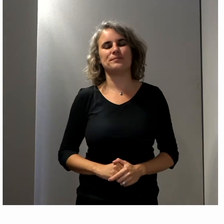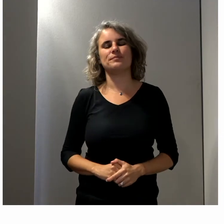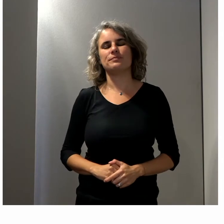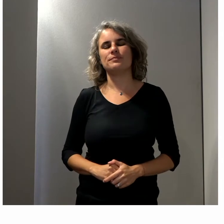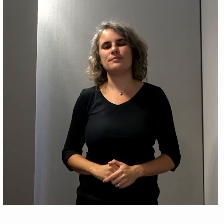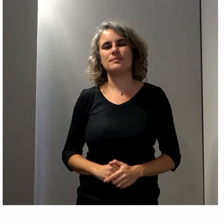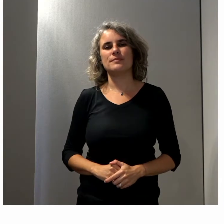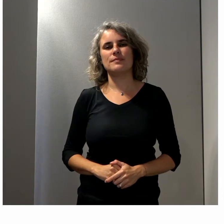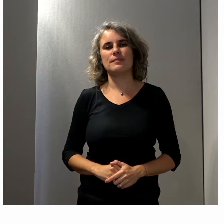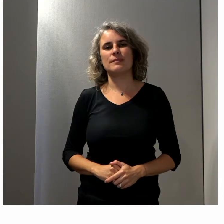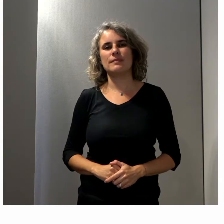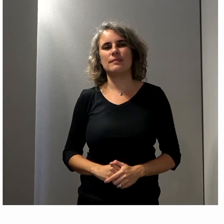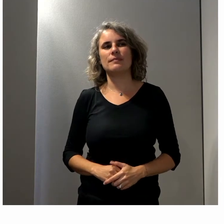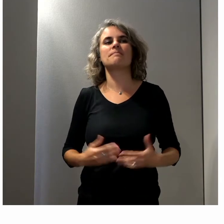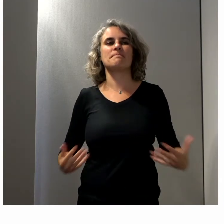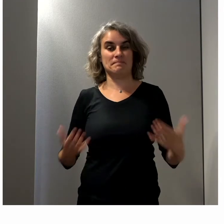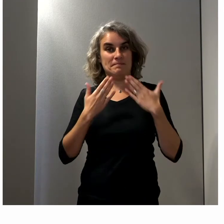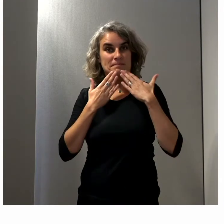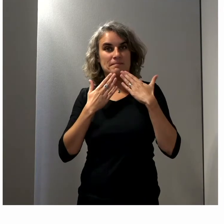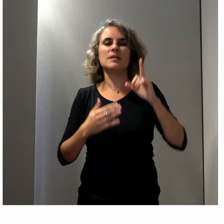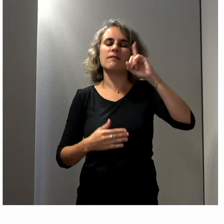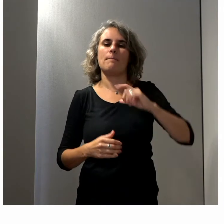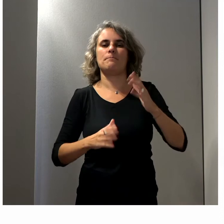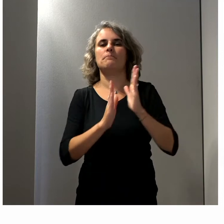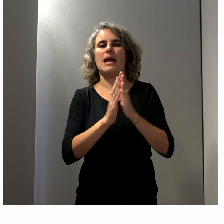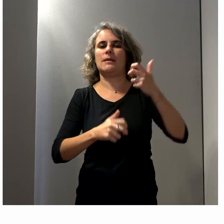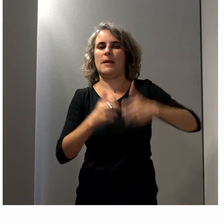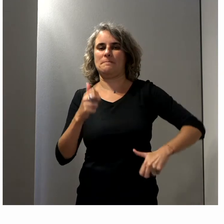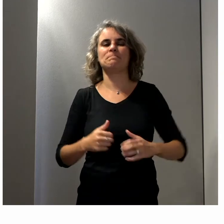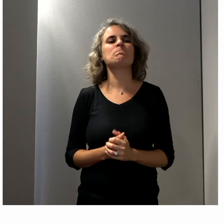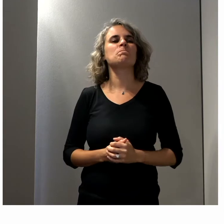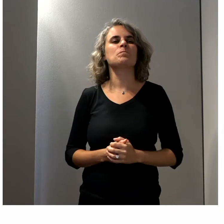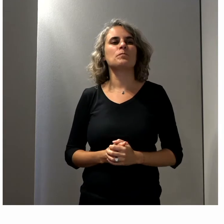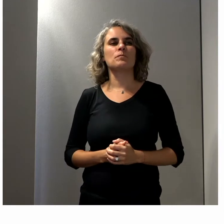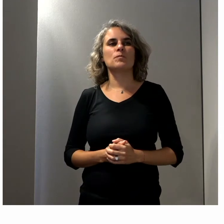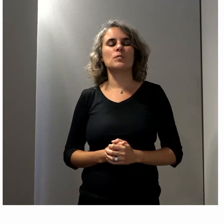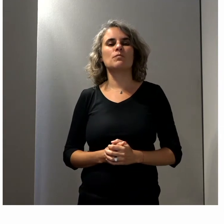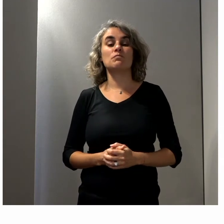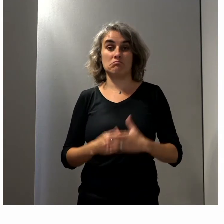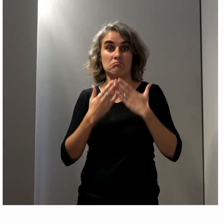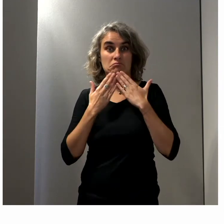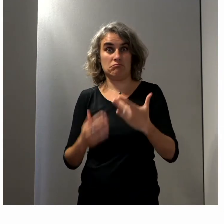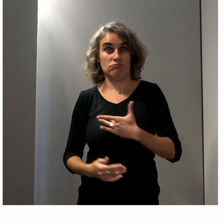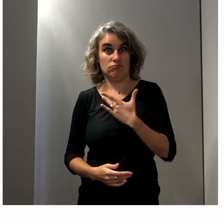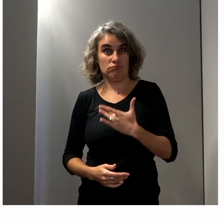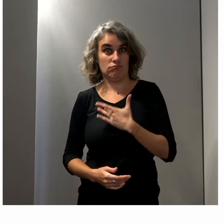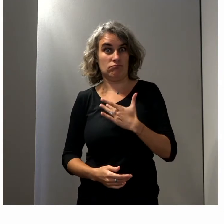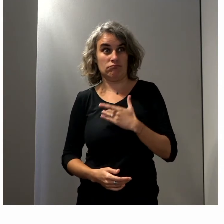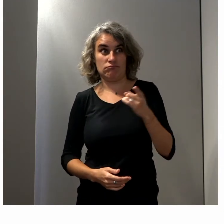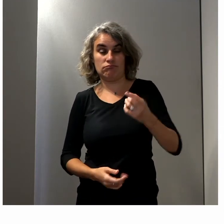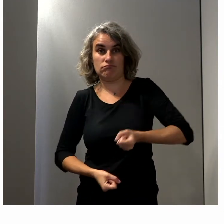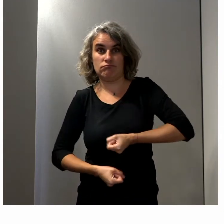Merci. C'est effectivement très intéressant ce que vous dites à propos de ce